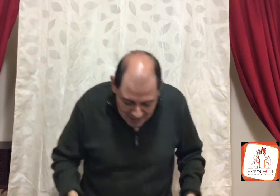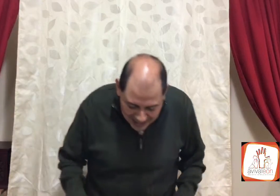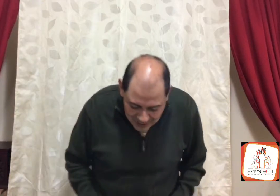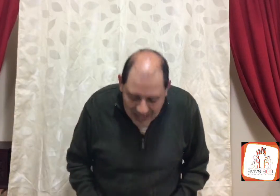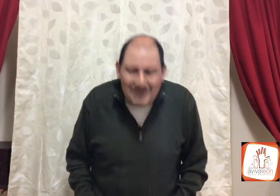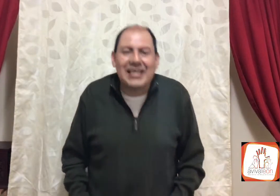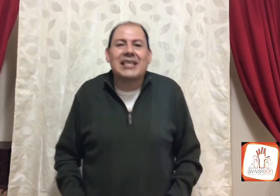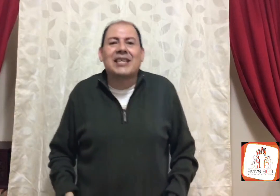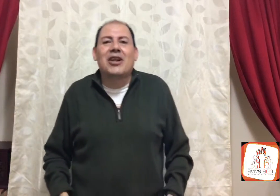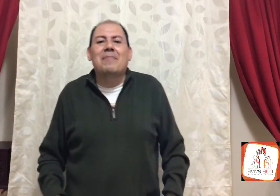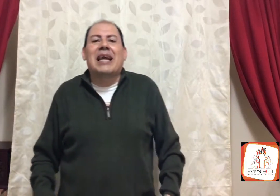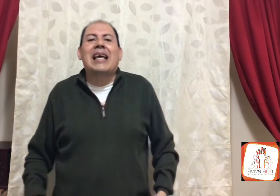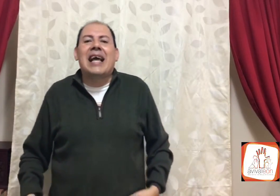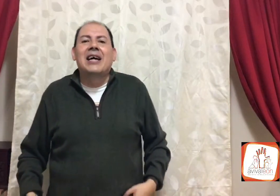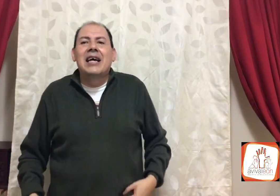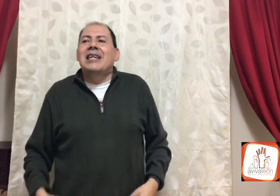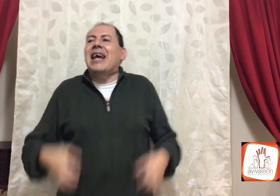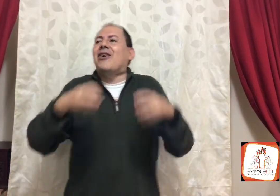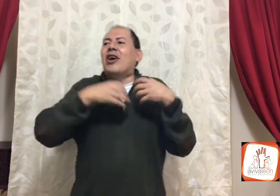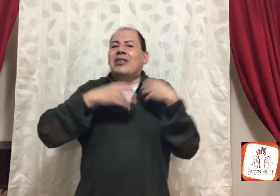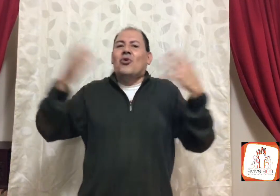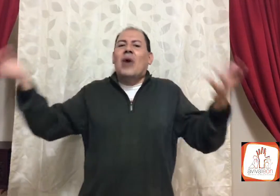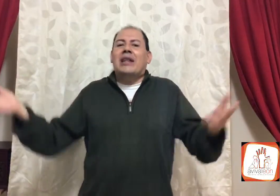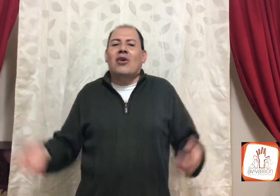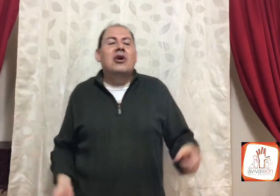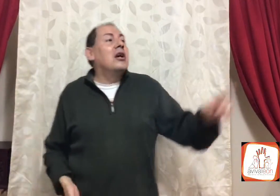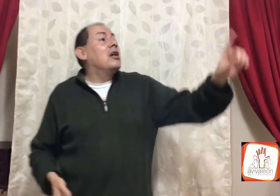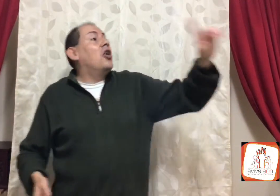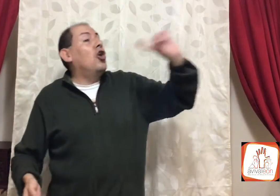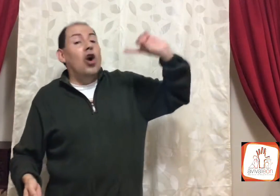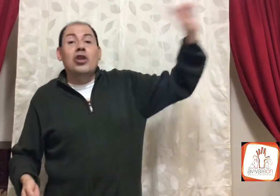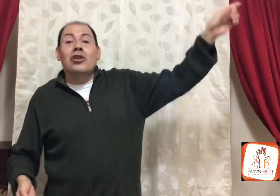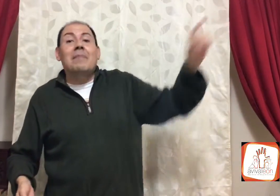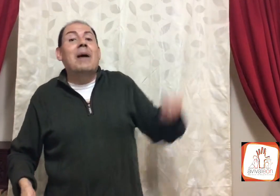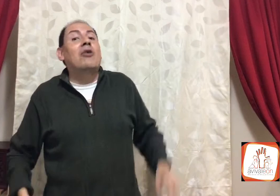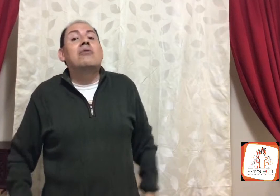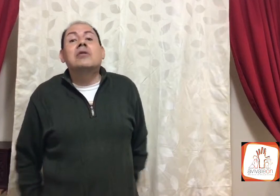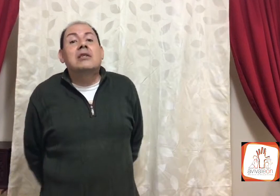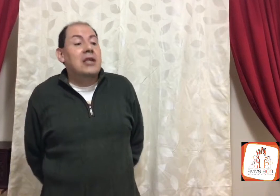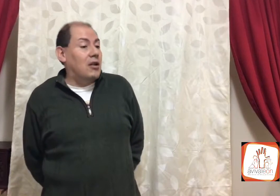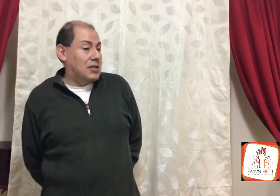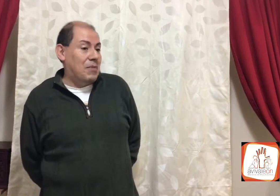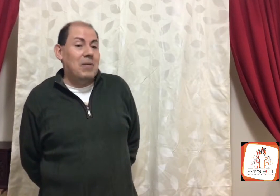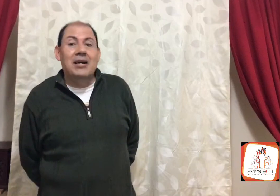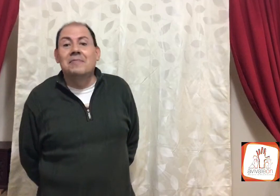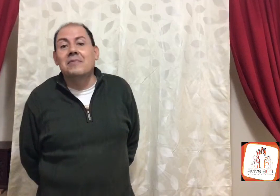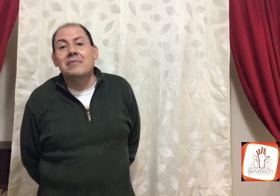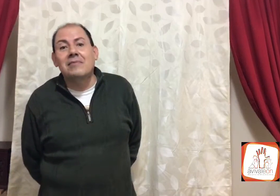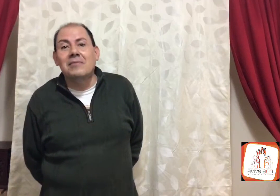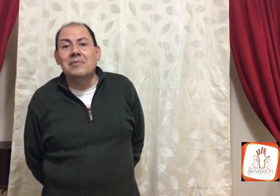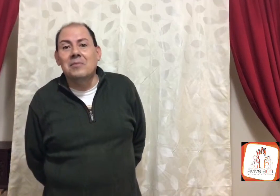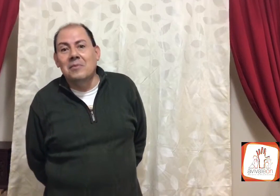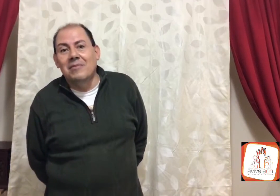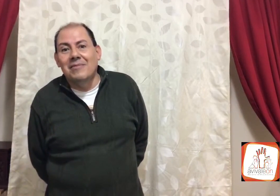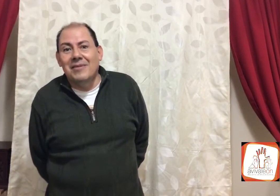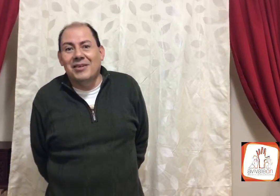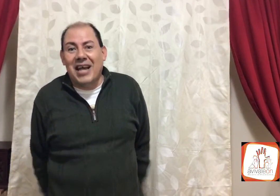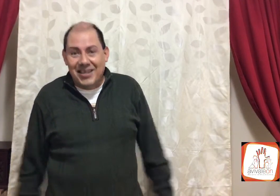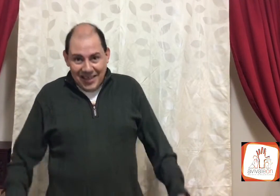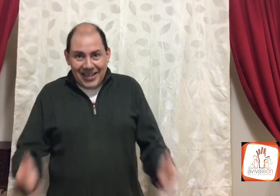imagino a Levita diciéndole a Micaía, recoge tu cuarto, hoy no te pago tus 10 ciclos, ¿eh, papá? O sea, ¿te